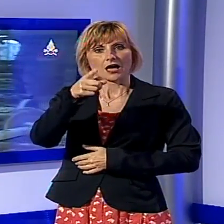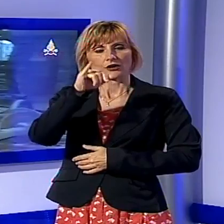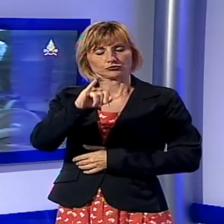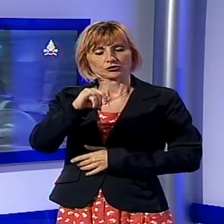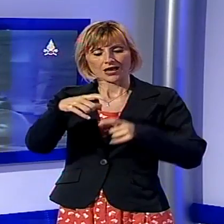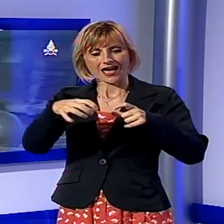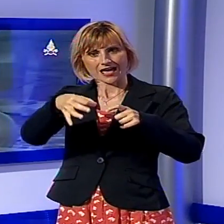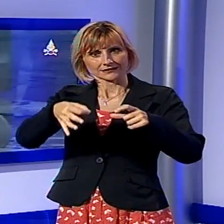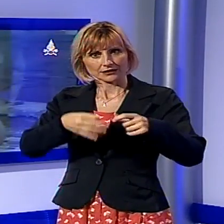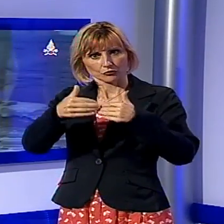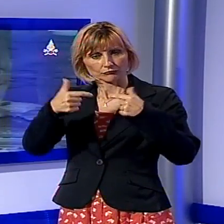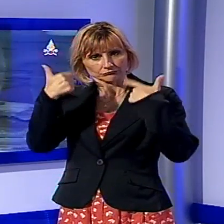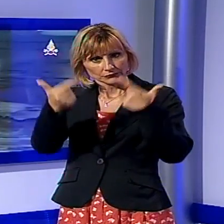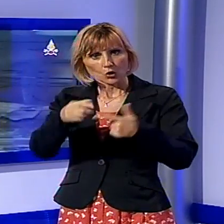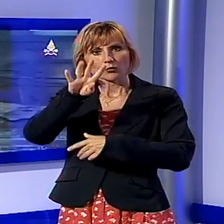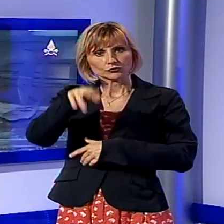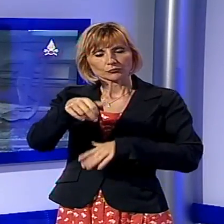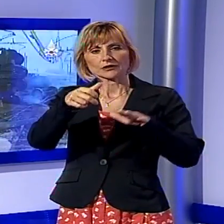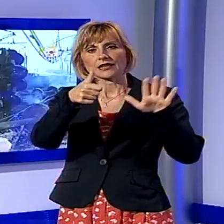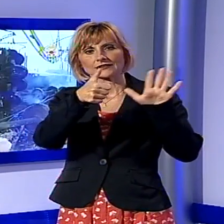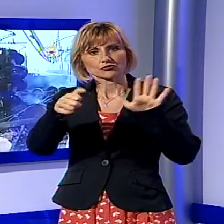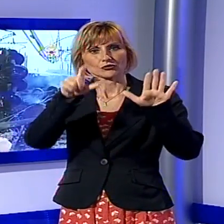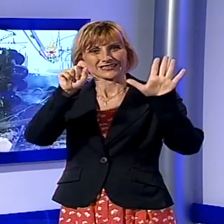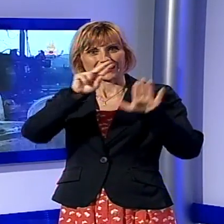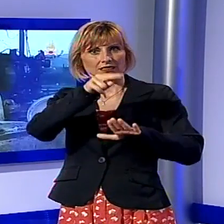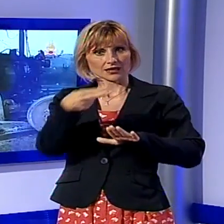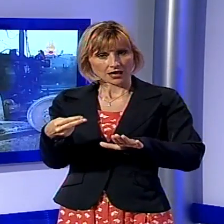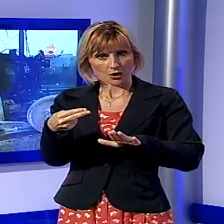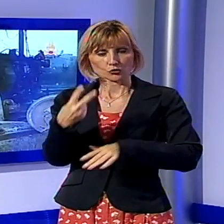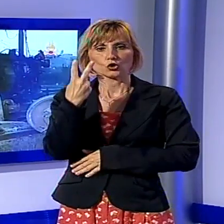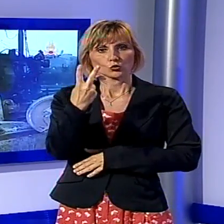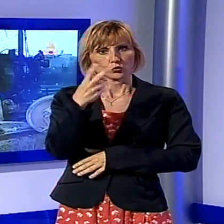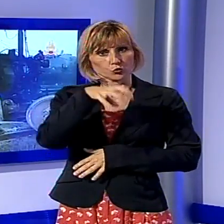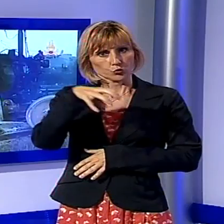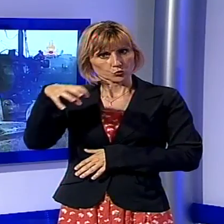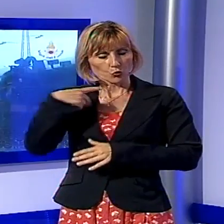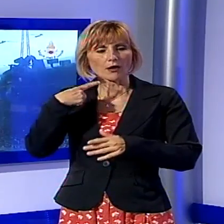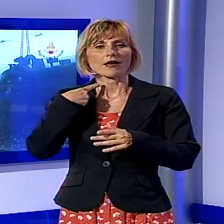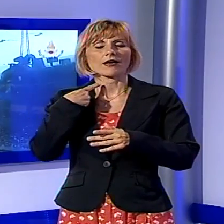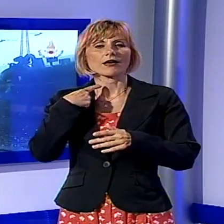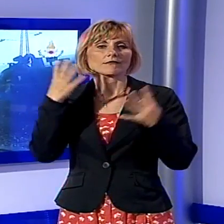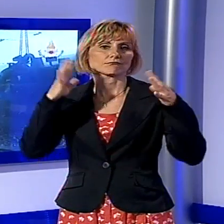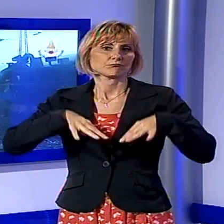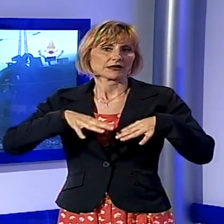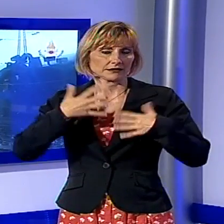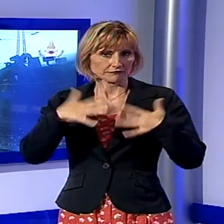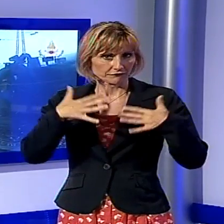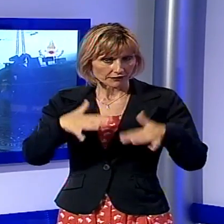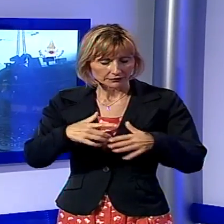.670 euro raccolti nel corso di due eventi che si sono disputati al Palabarsacchi. Inoltre 2.120